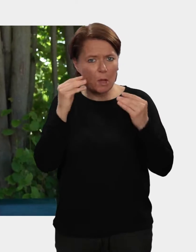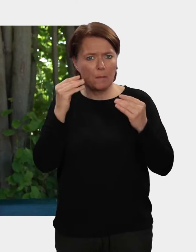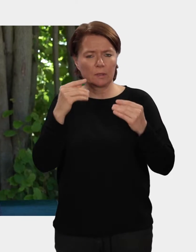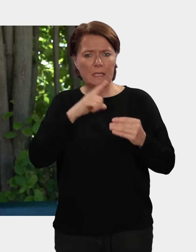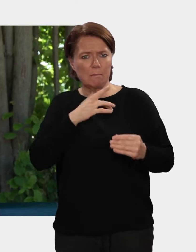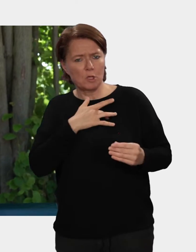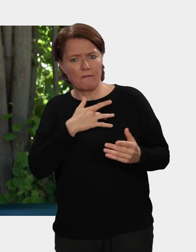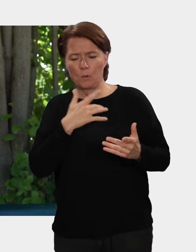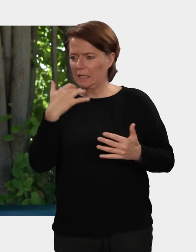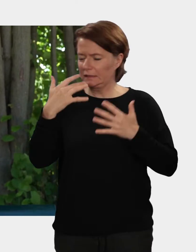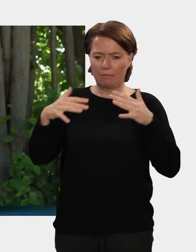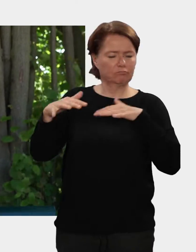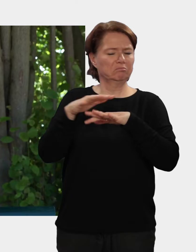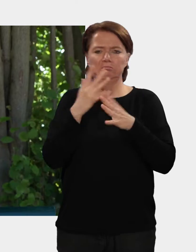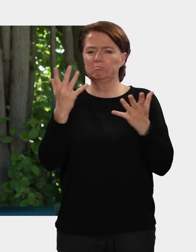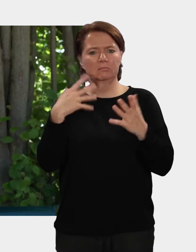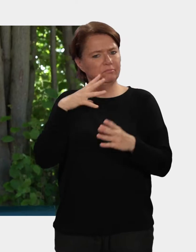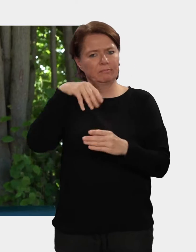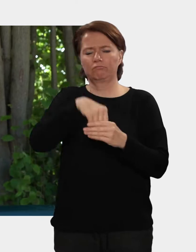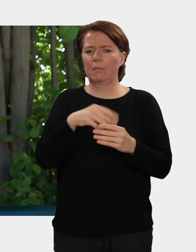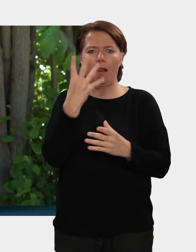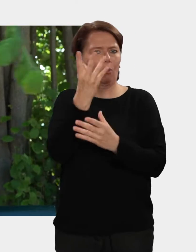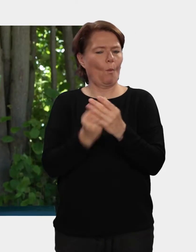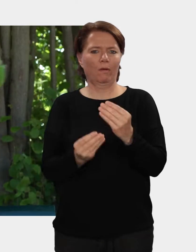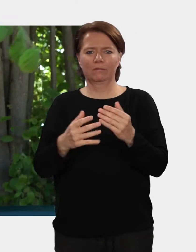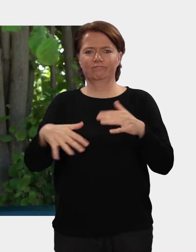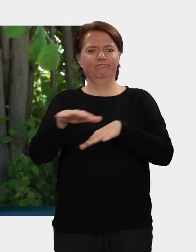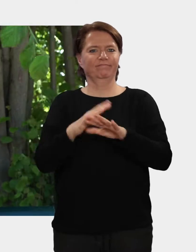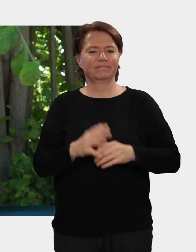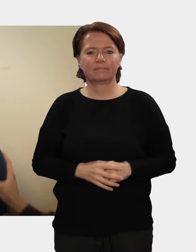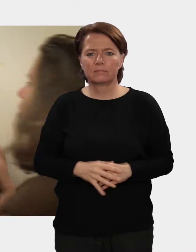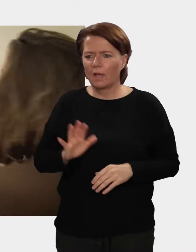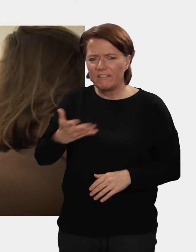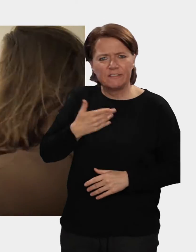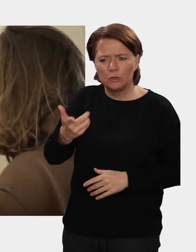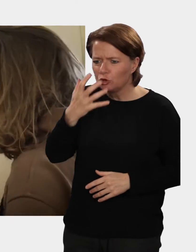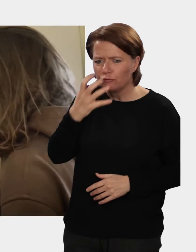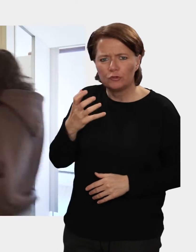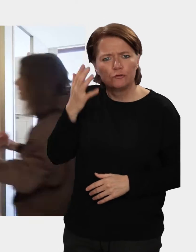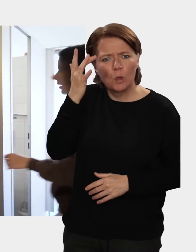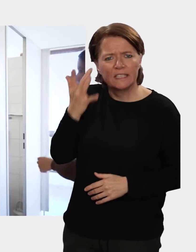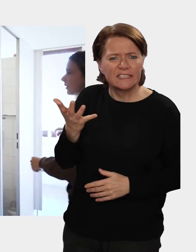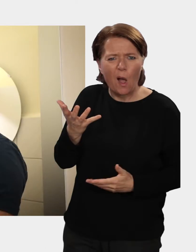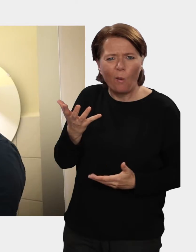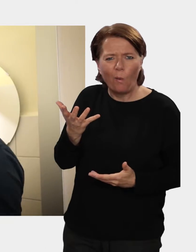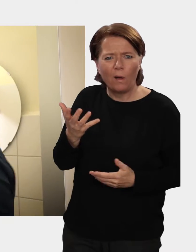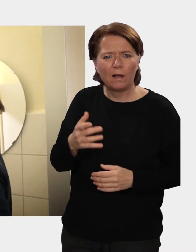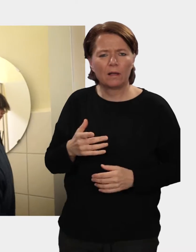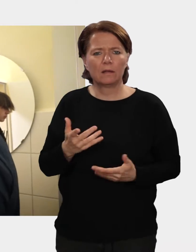sowas mitbekomme, selber betroffen bin oder mir jemand sowas erzählen. Bist du denn jetzt auf dem Stuhle, Sau? Mach auf! Ich lasse mir gar nicht vorher einen Scheiß